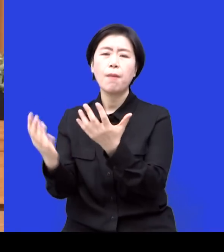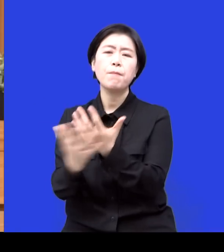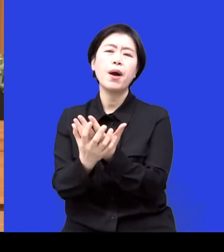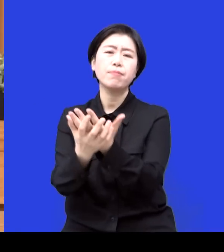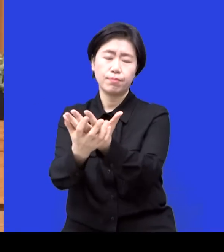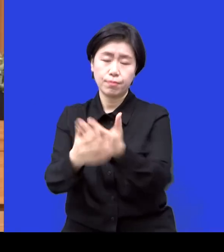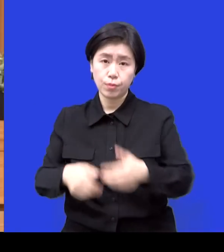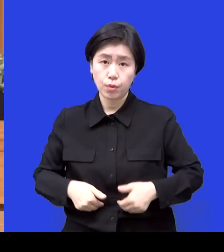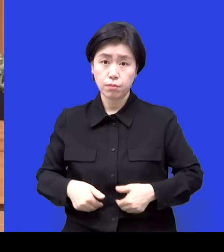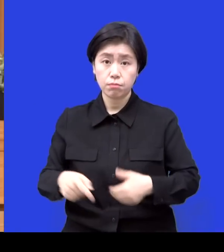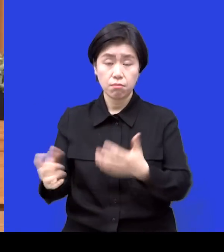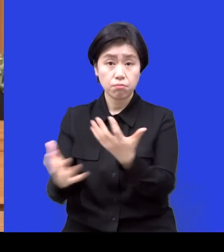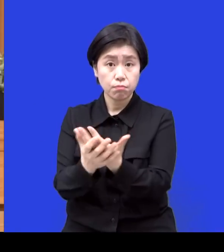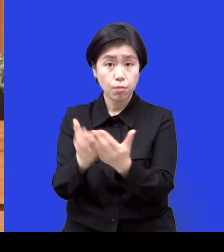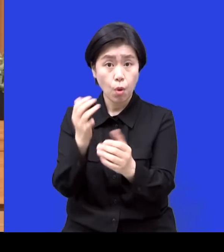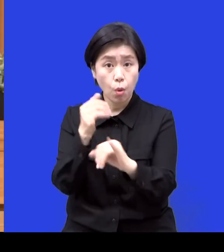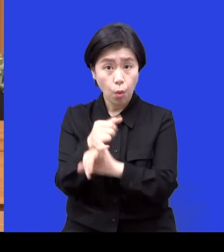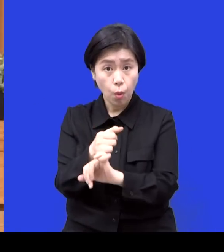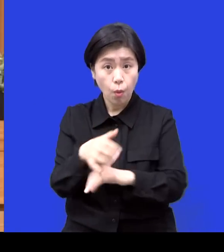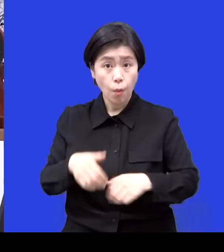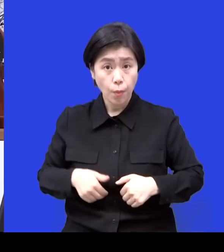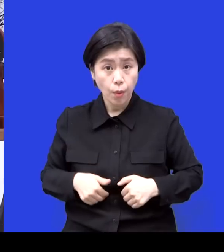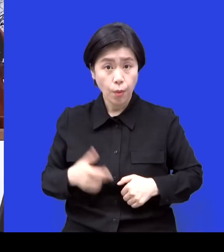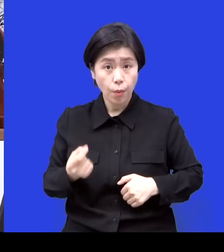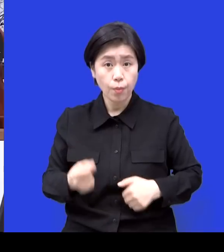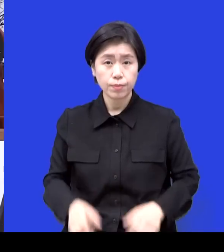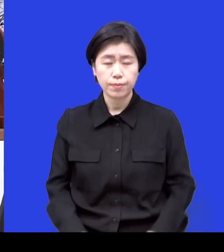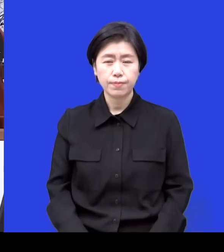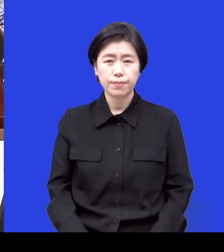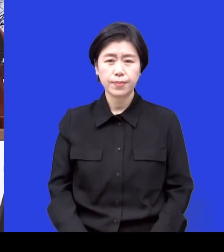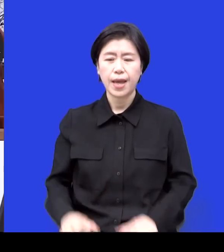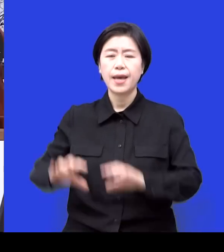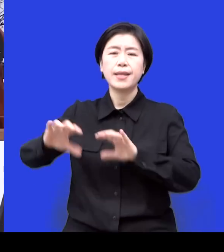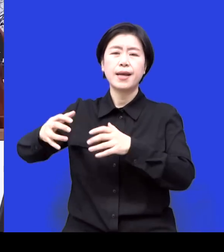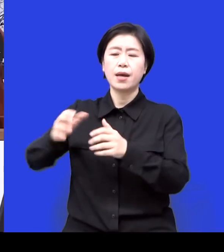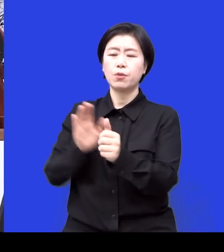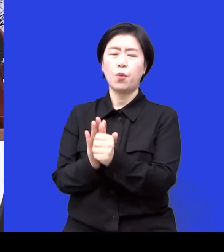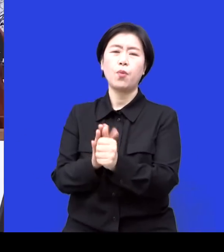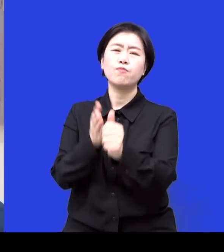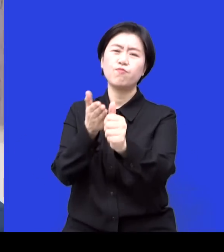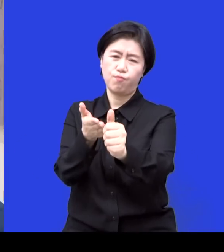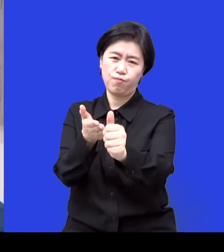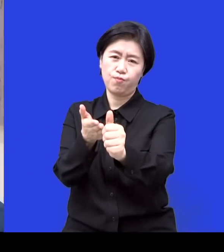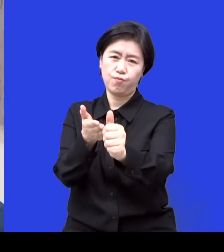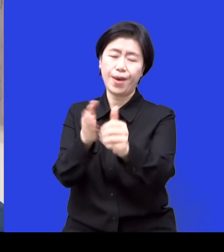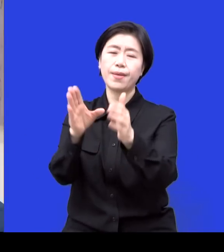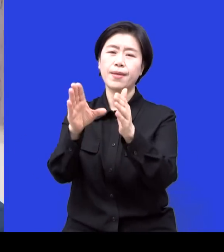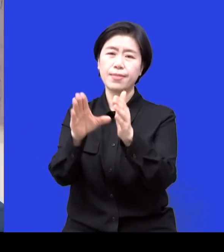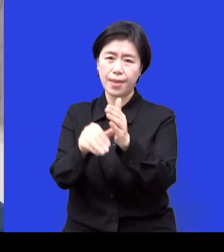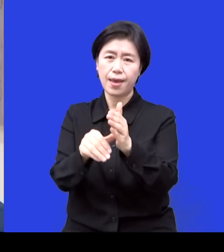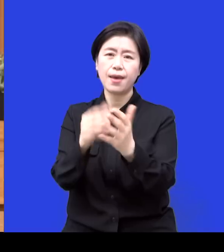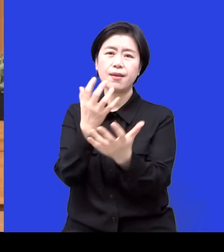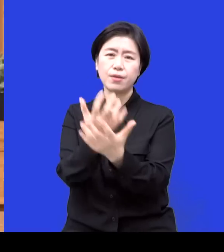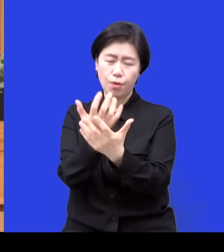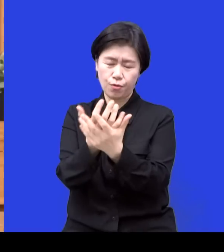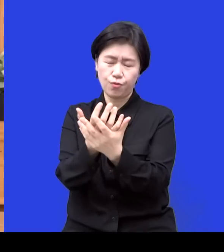집 계약을 할 수 있어요? 네. 네. 그거는 이제 뭐 지원을 받으려면 지원을 안 받으면 상관없는데 지원을 받으려면 받으려면 위해서는 서류가 달라요.